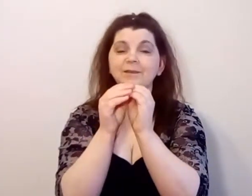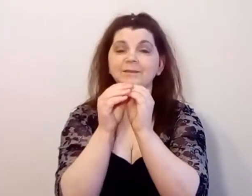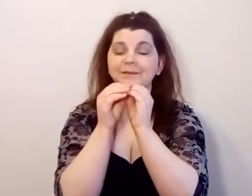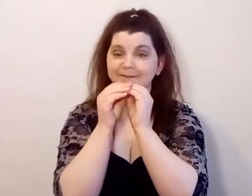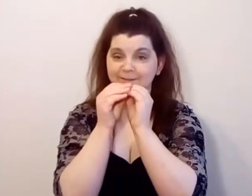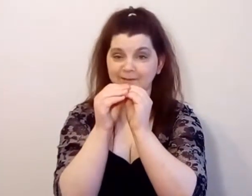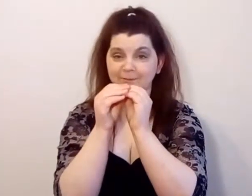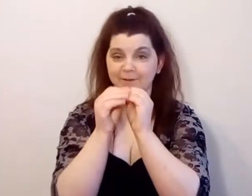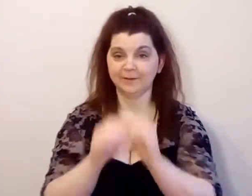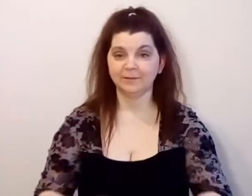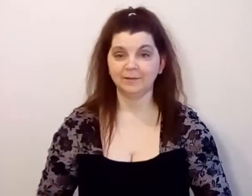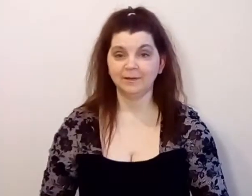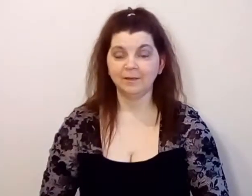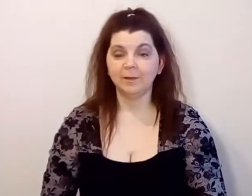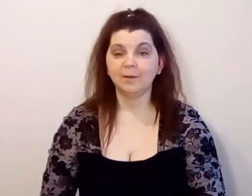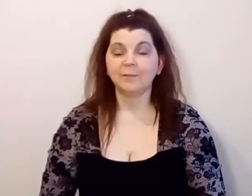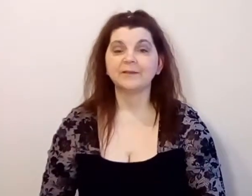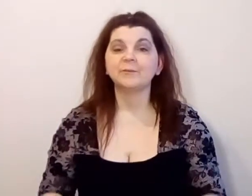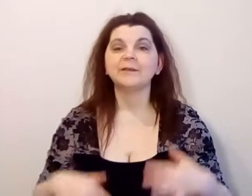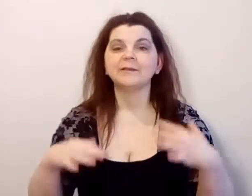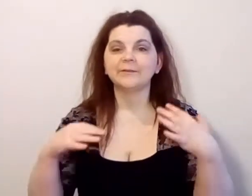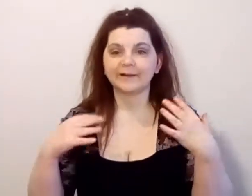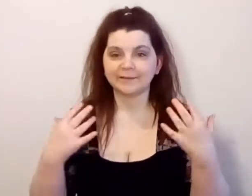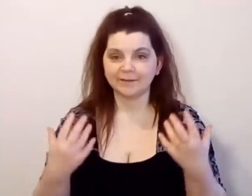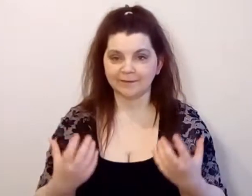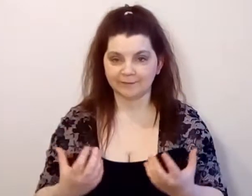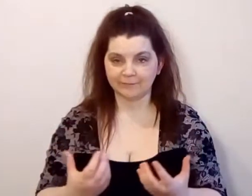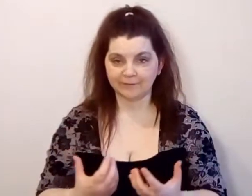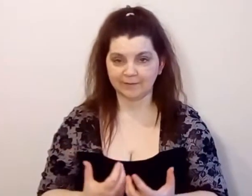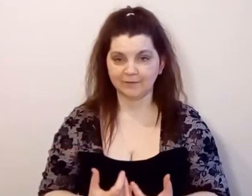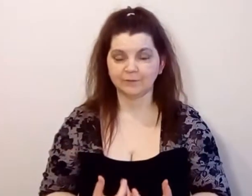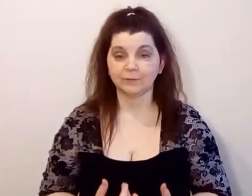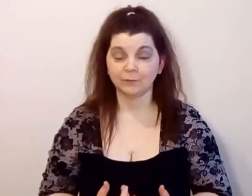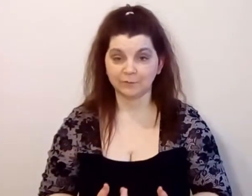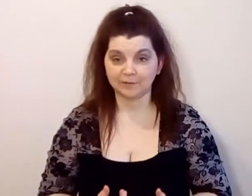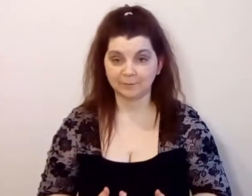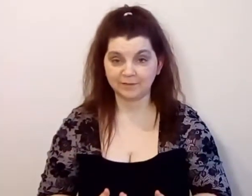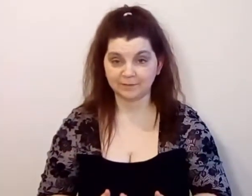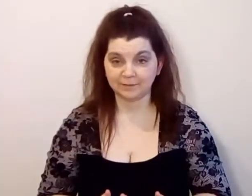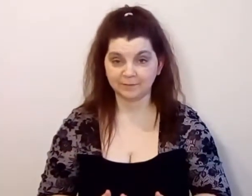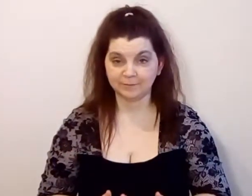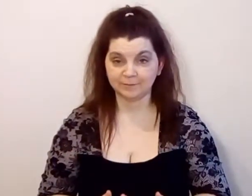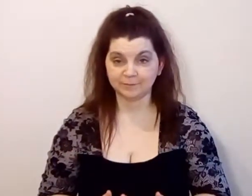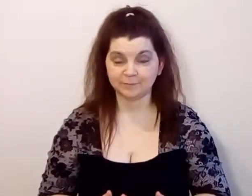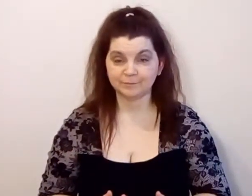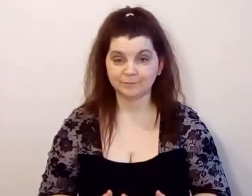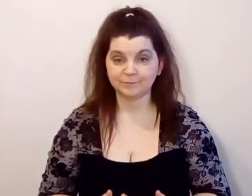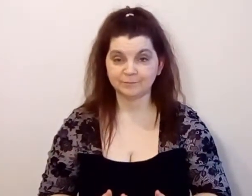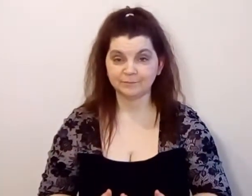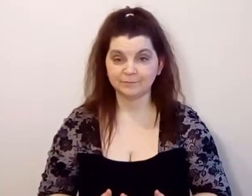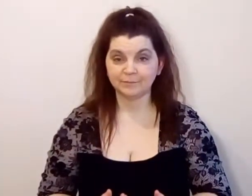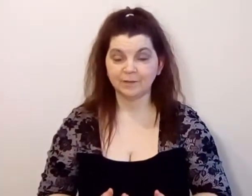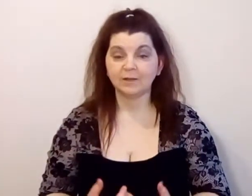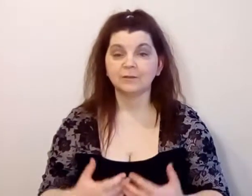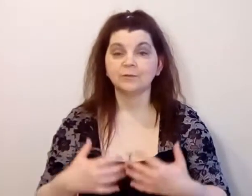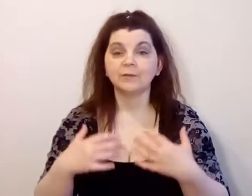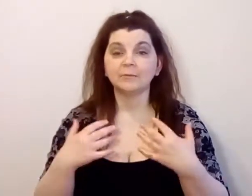неразделимы. Поэтому, если вы хотите развивать свой собственный бизнес, то вам